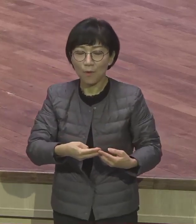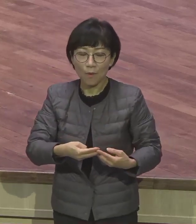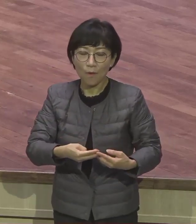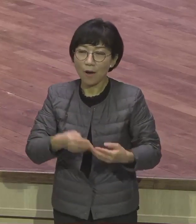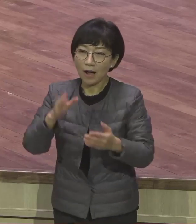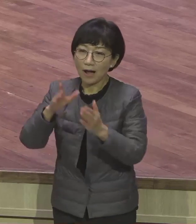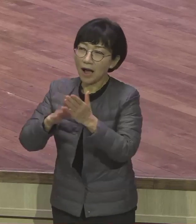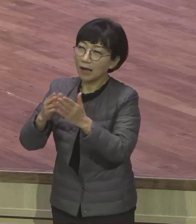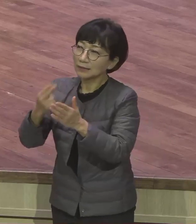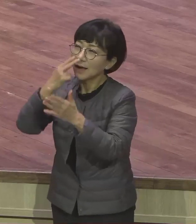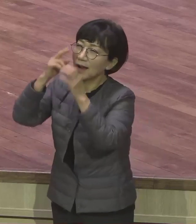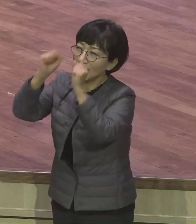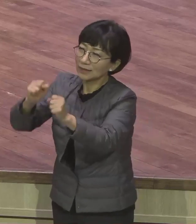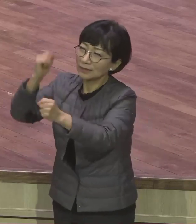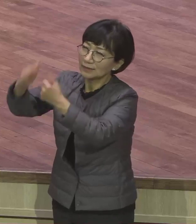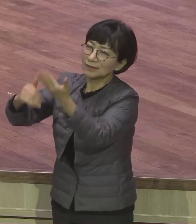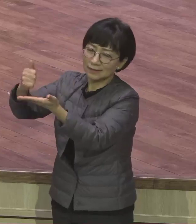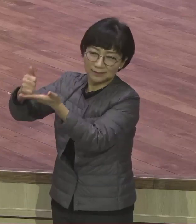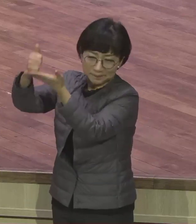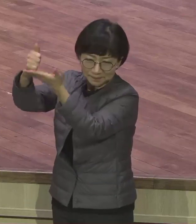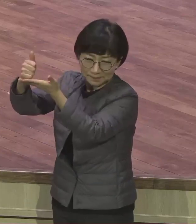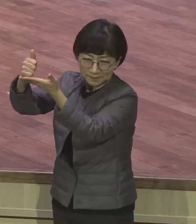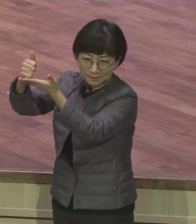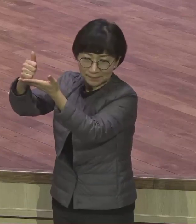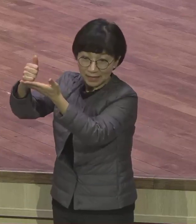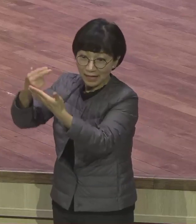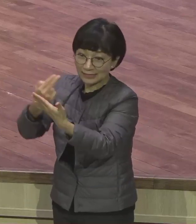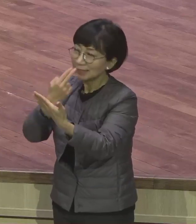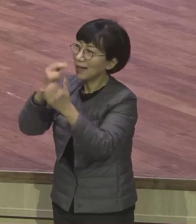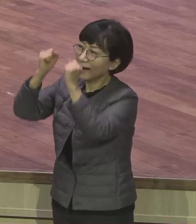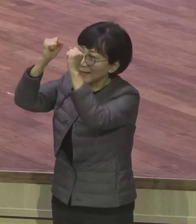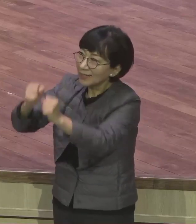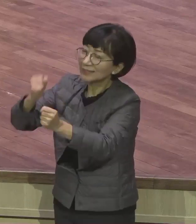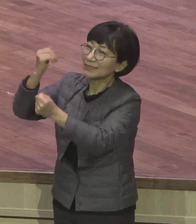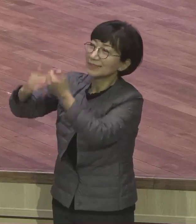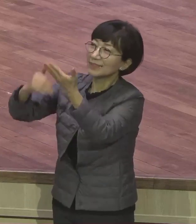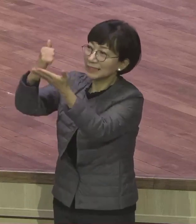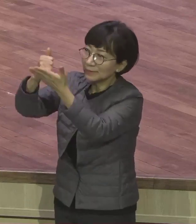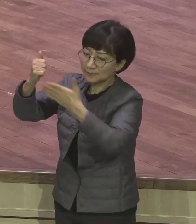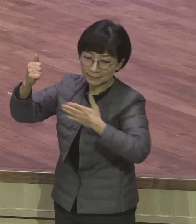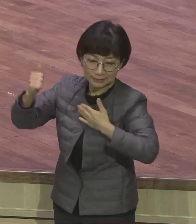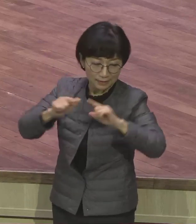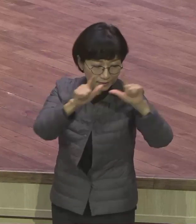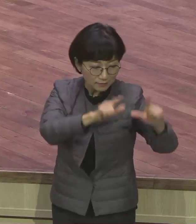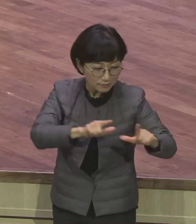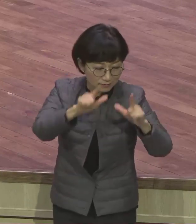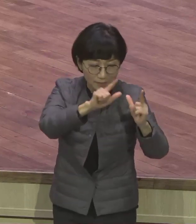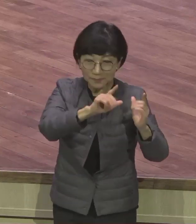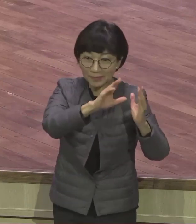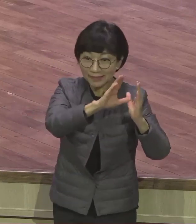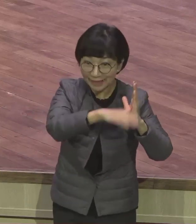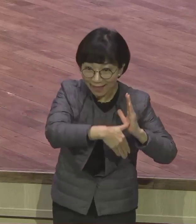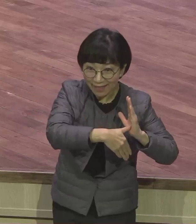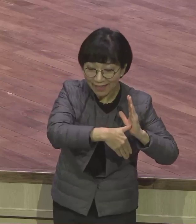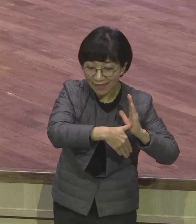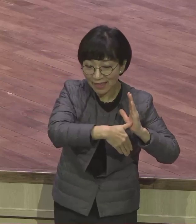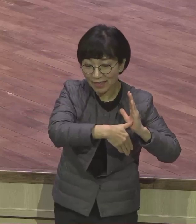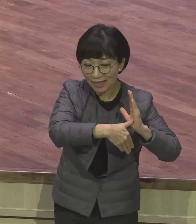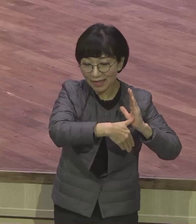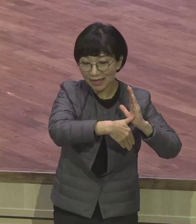그리스도 이걸 살아계신 그분을 삶 속에서 여러분이 살아있을 동안에 적용하면